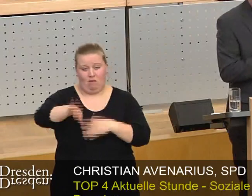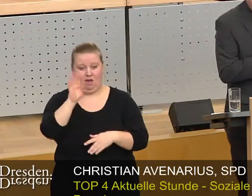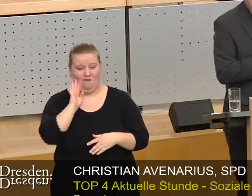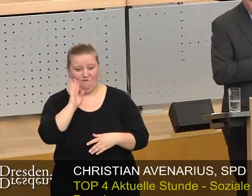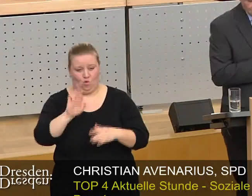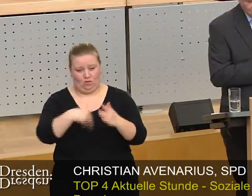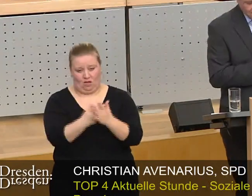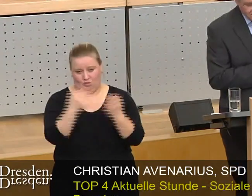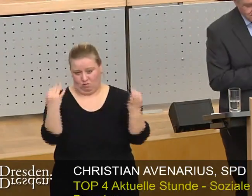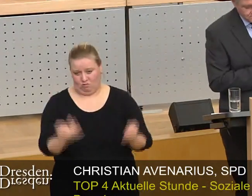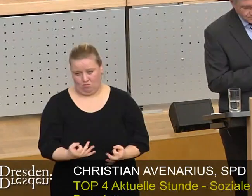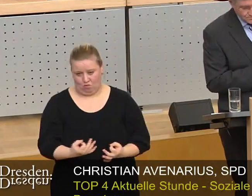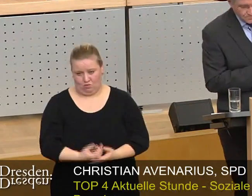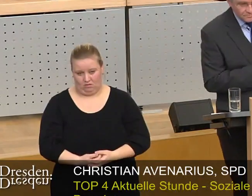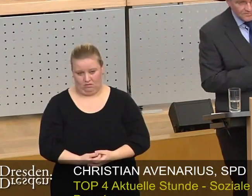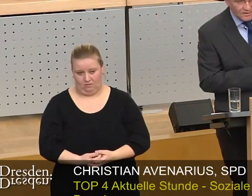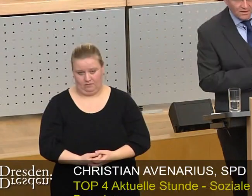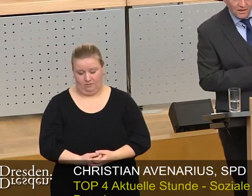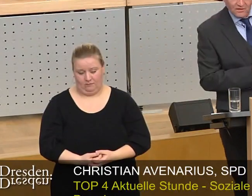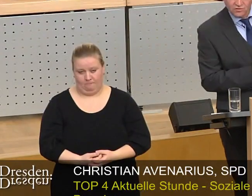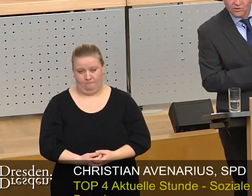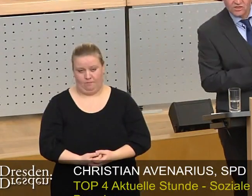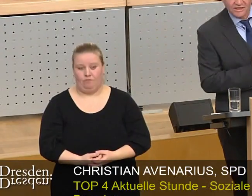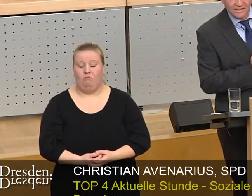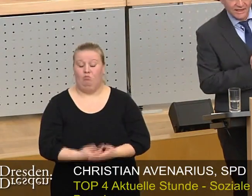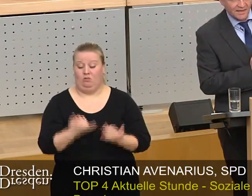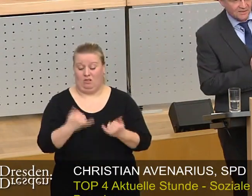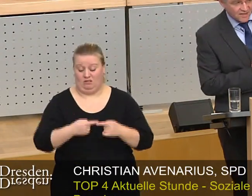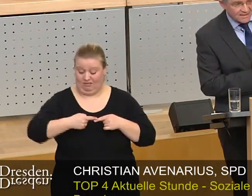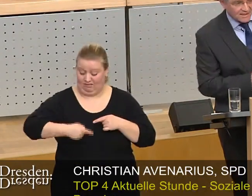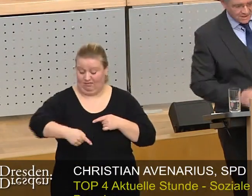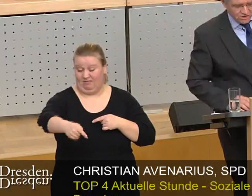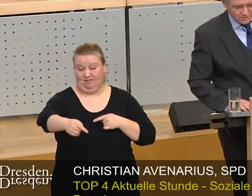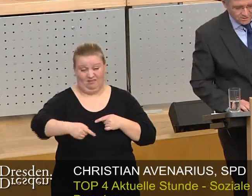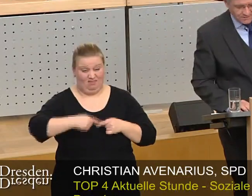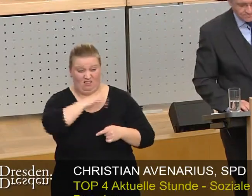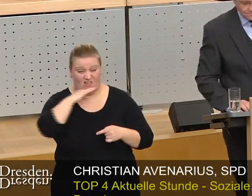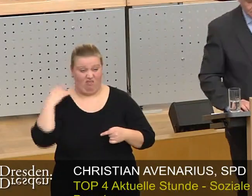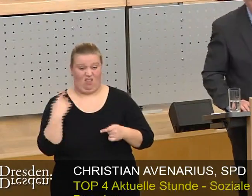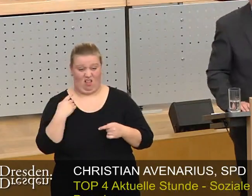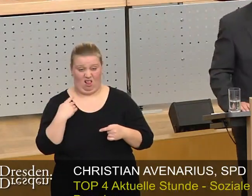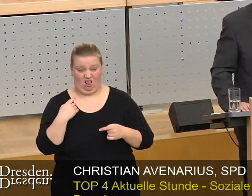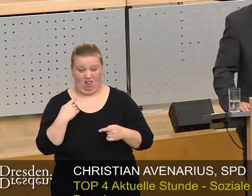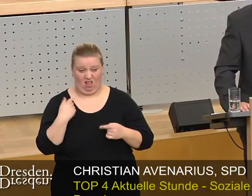des Wohnungsangebotes zu erreichen. Vor uns stehen daher gewaltige Anstrengungen.